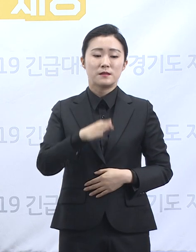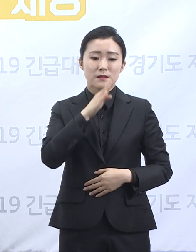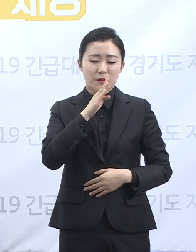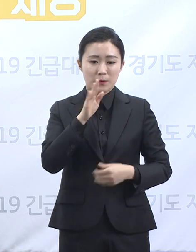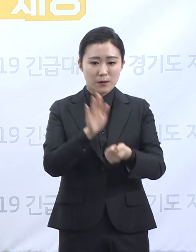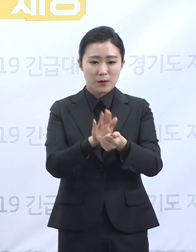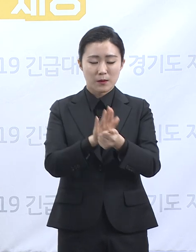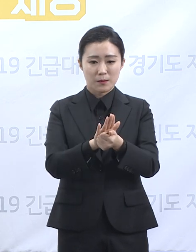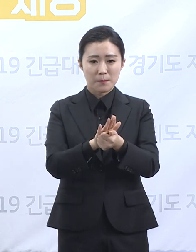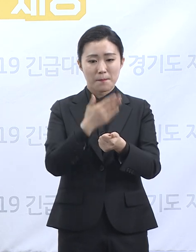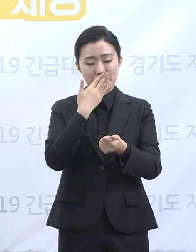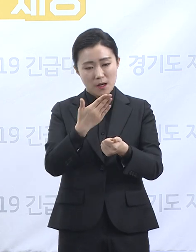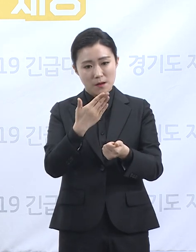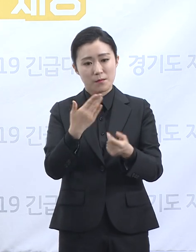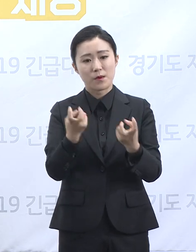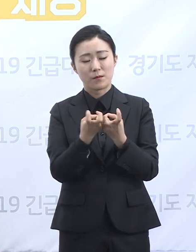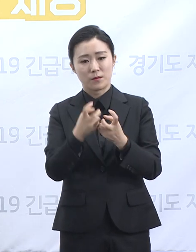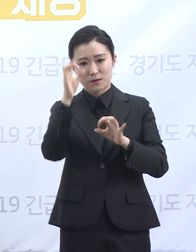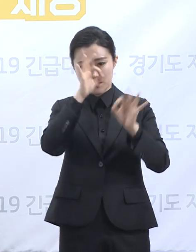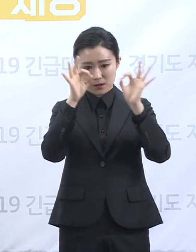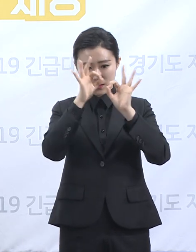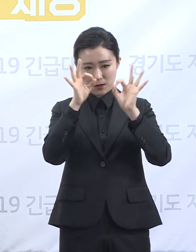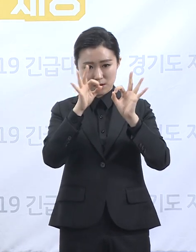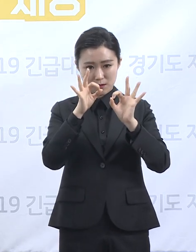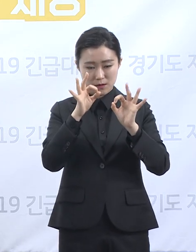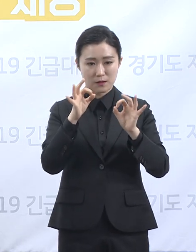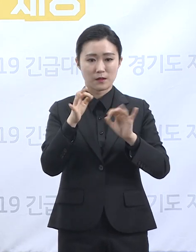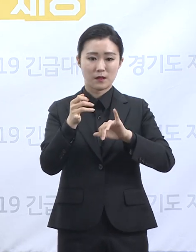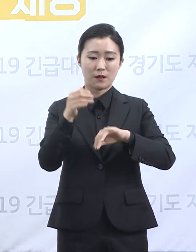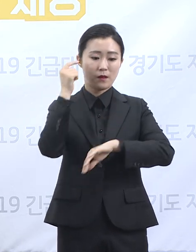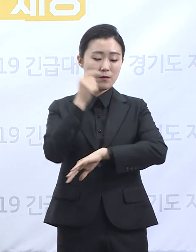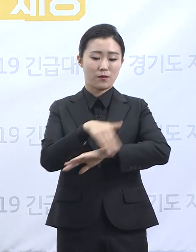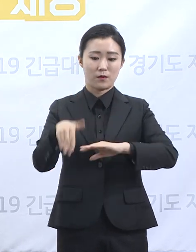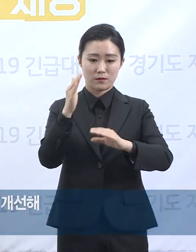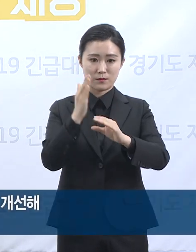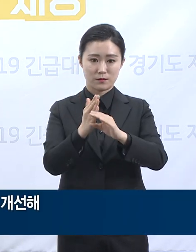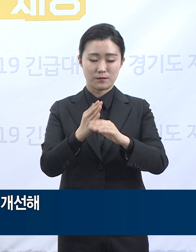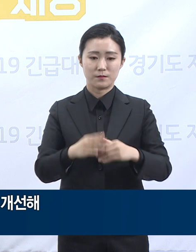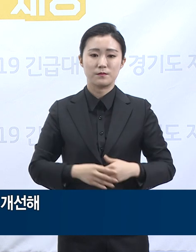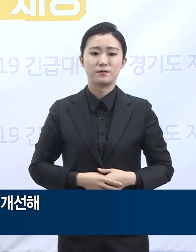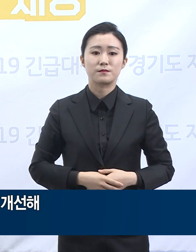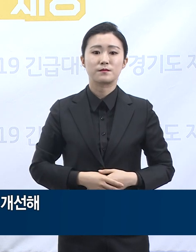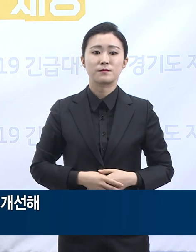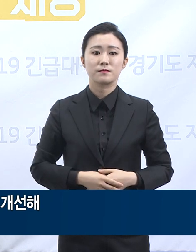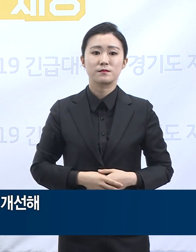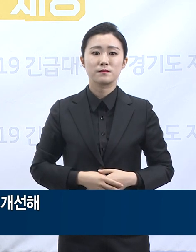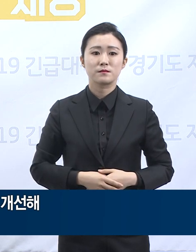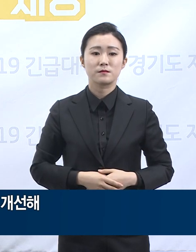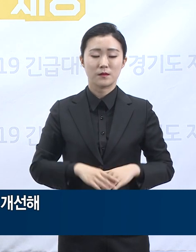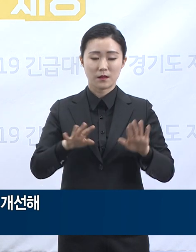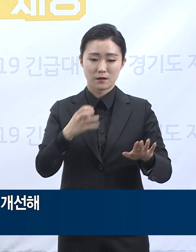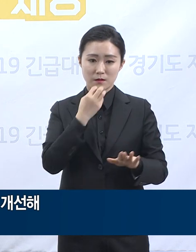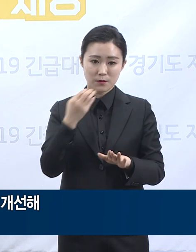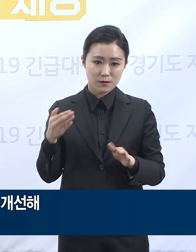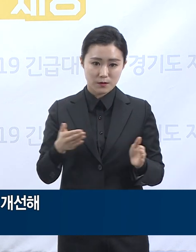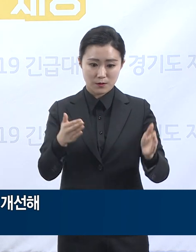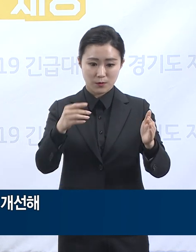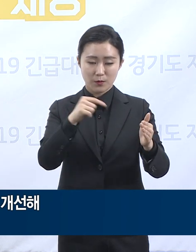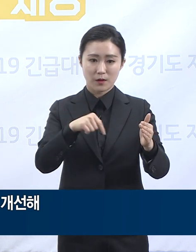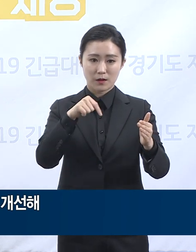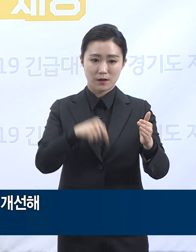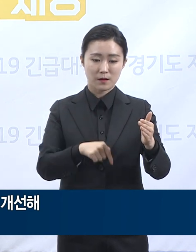선별진료소 하절기 운영수칙과 관련해 안내드립니다. 현재 경기도에는 총 109개소의